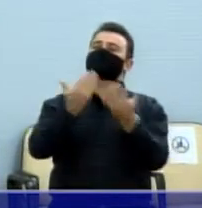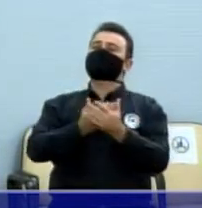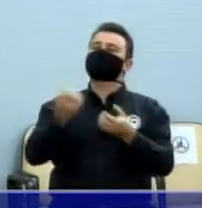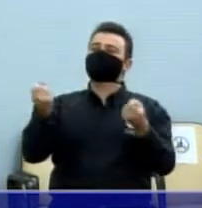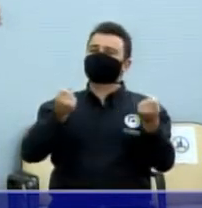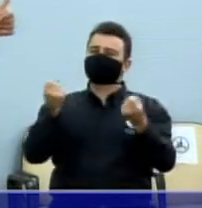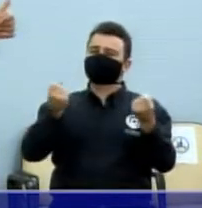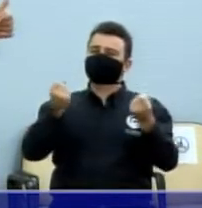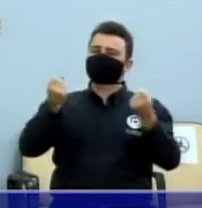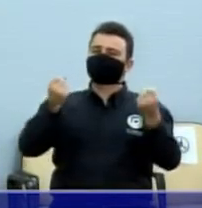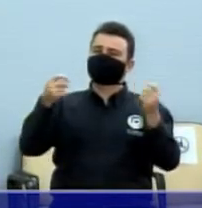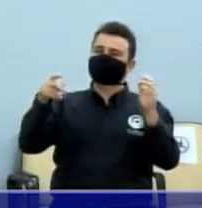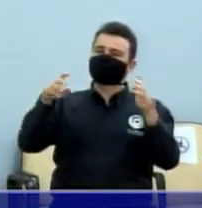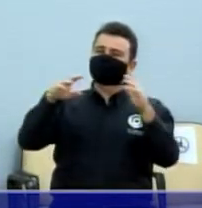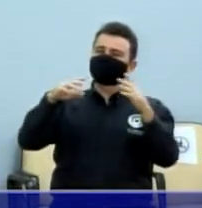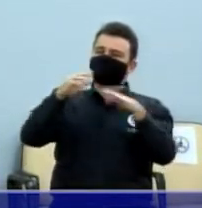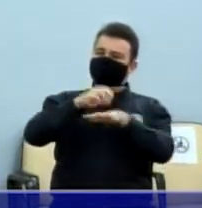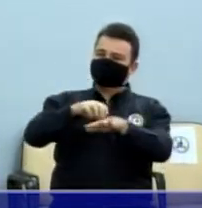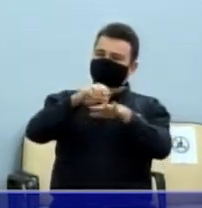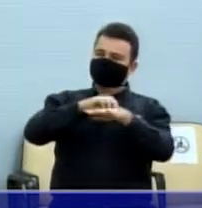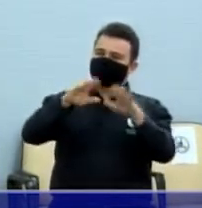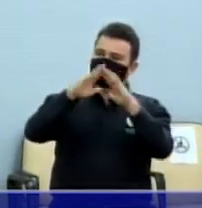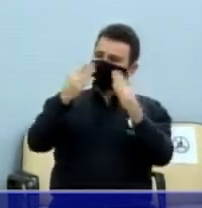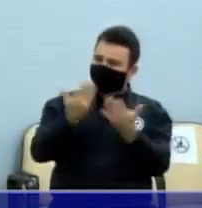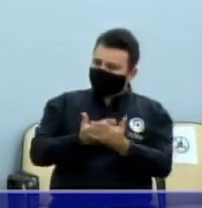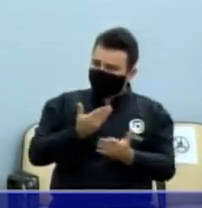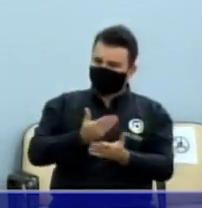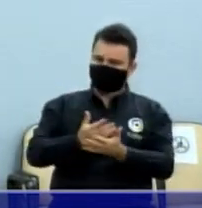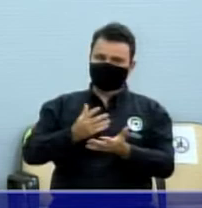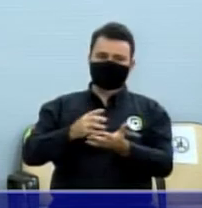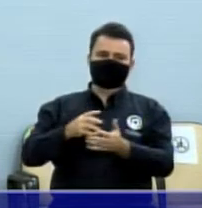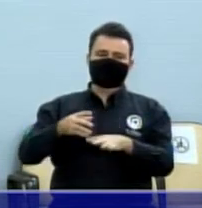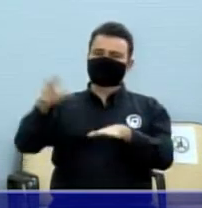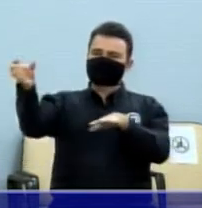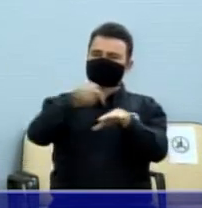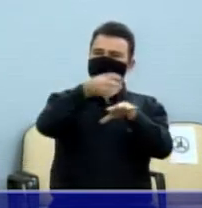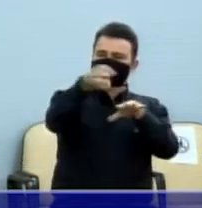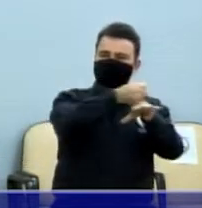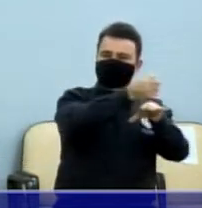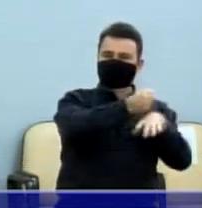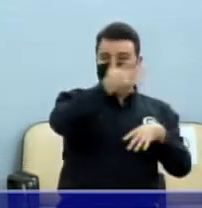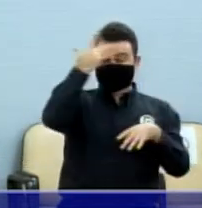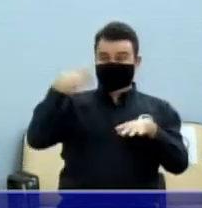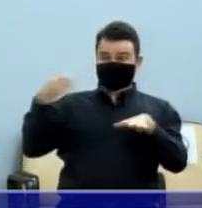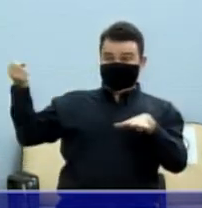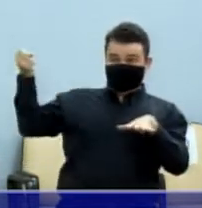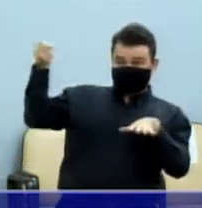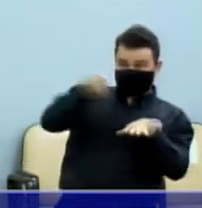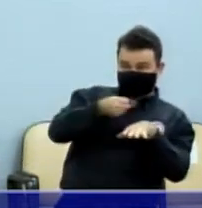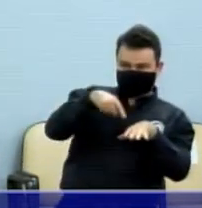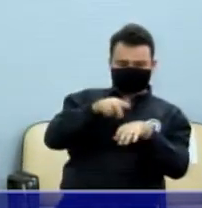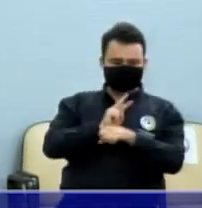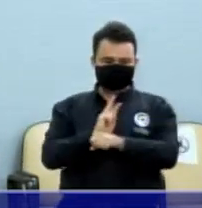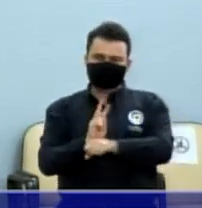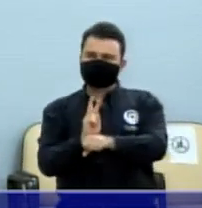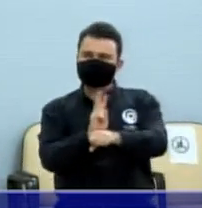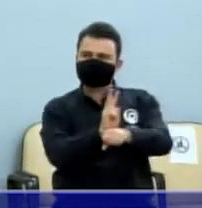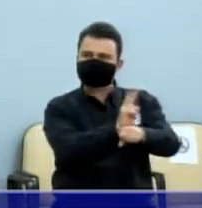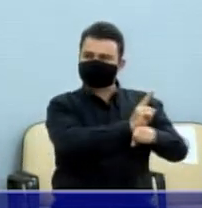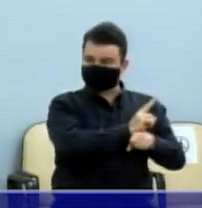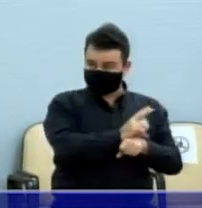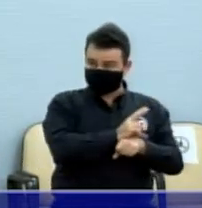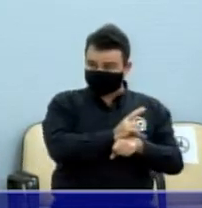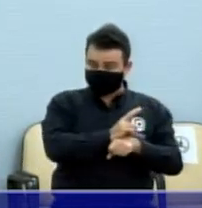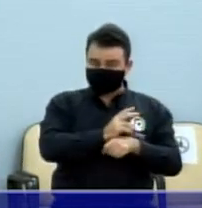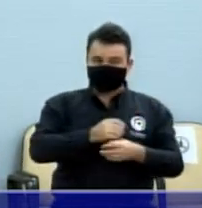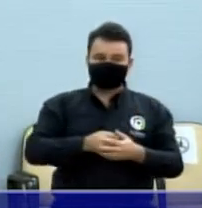Vai gerar despesas, coronel. Vai gerar despesas. Eu duvido que um vereador de vocês que trabalha, trabalham,